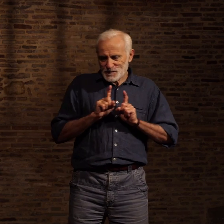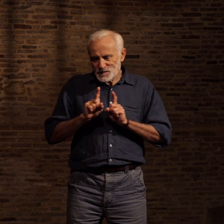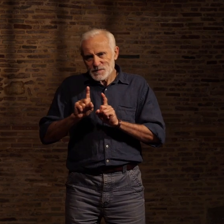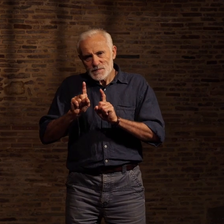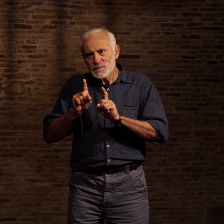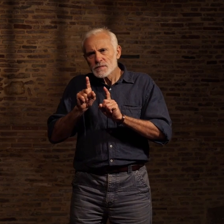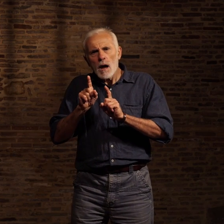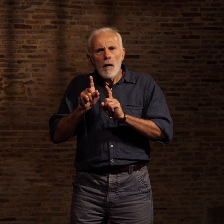gymnase.